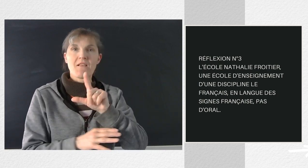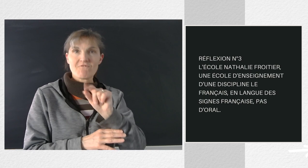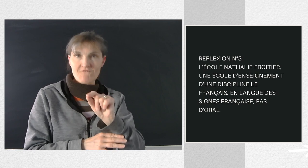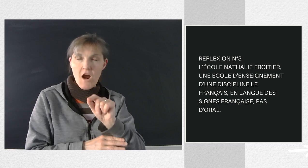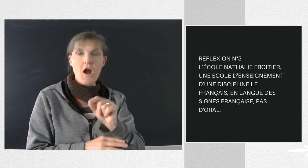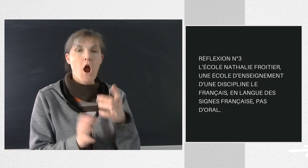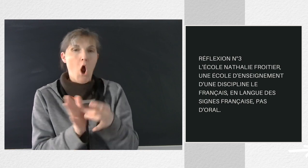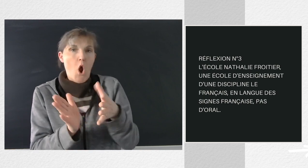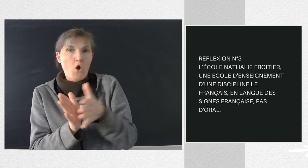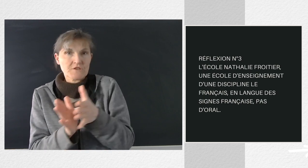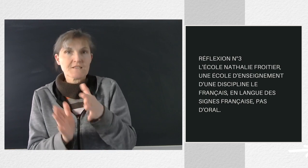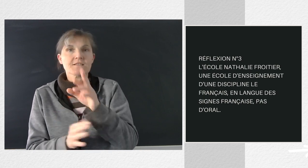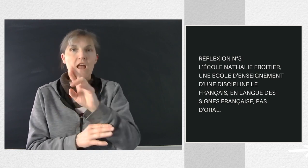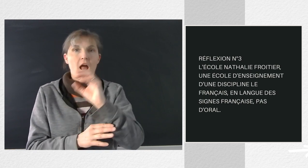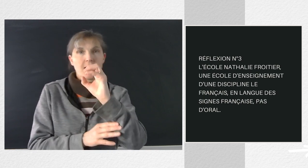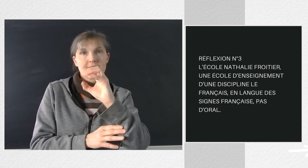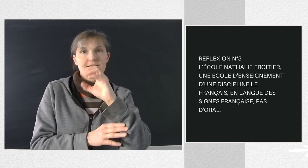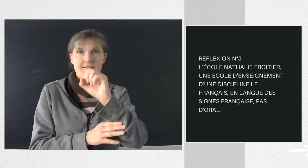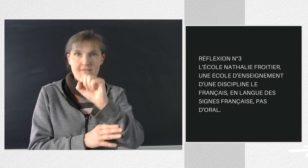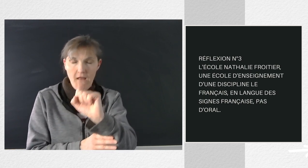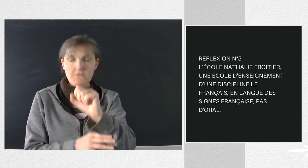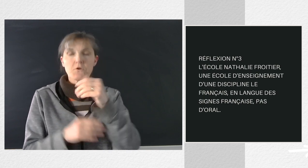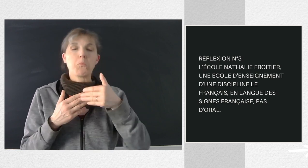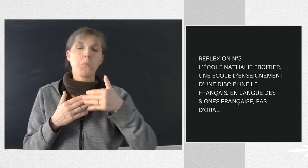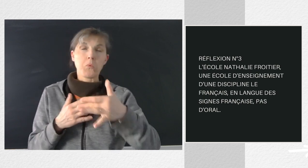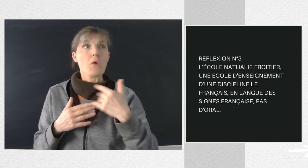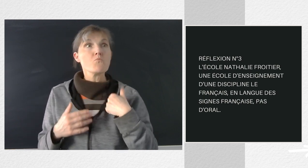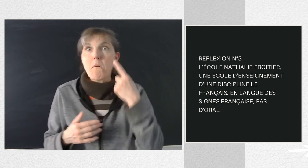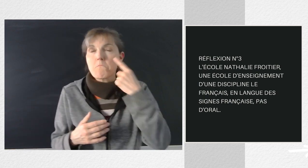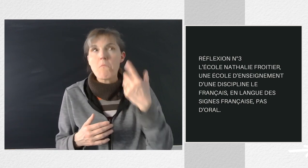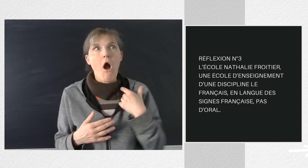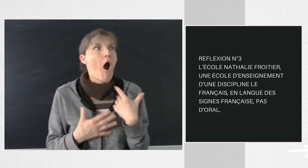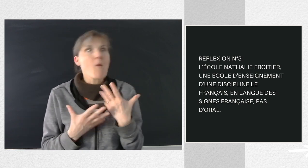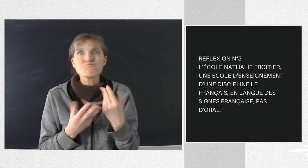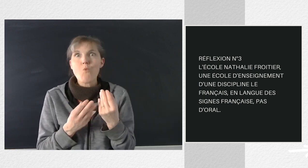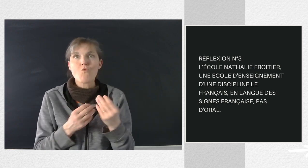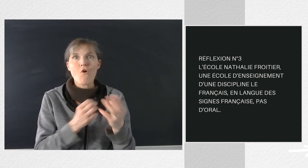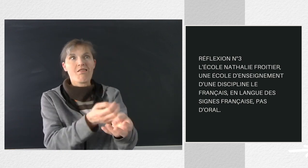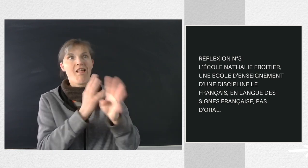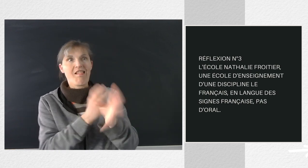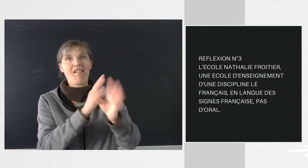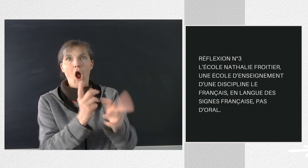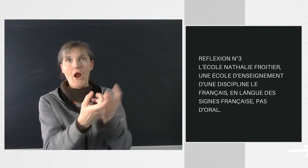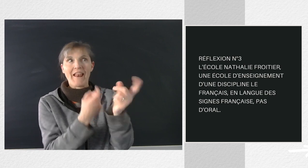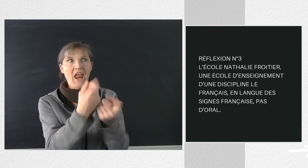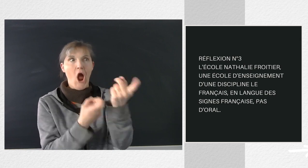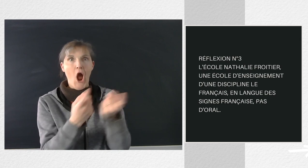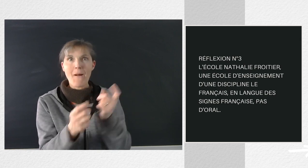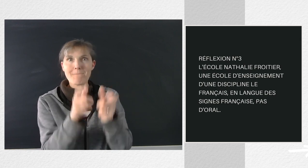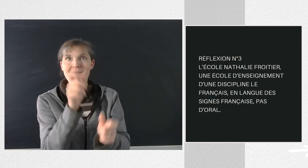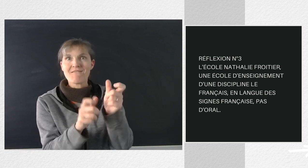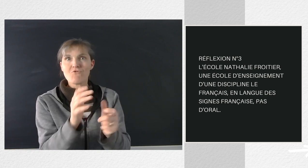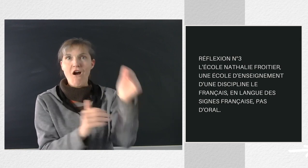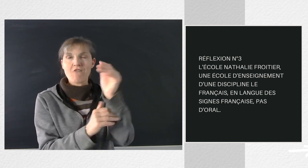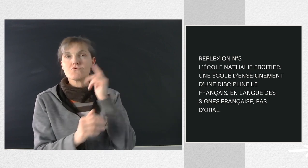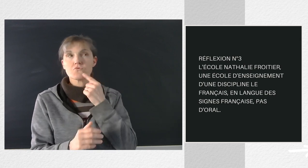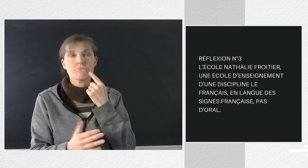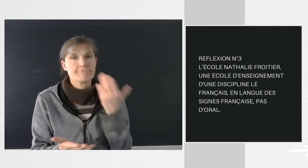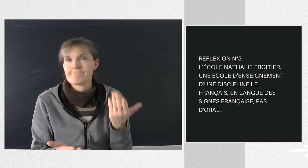au registre commerce et des sociétés, je pensais que j'aurais de nombreux candidats adultes sourds pour apprendre le français. Mais